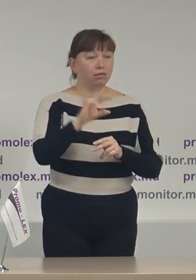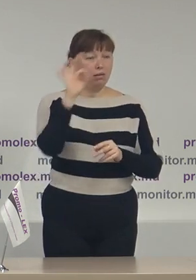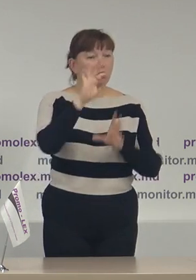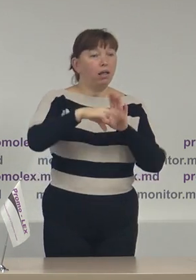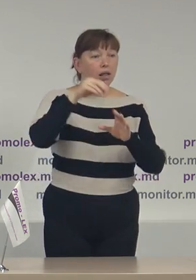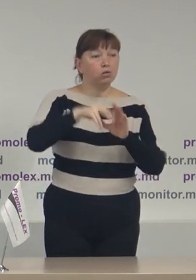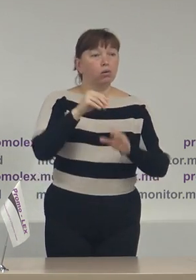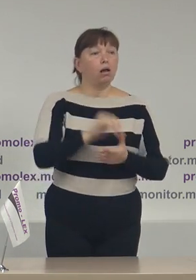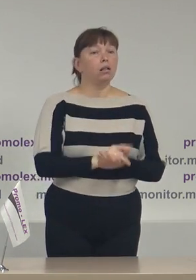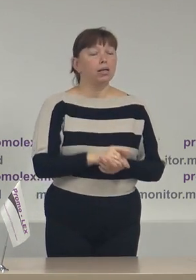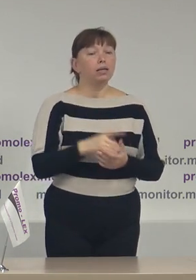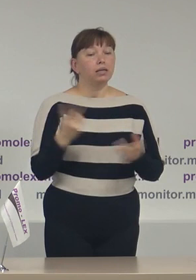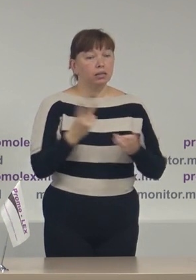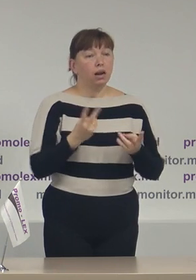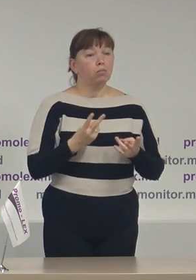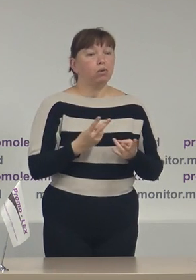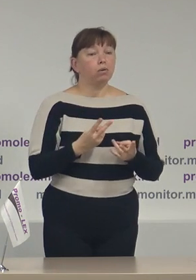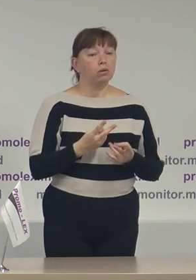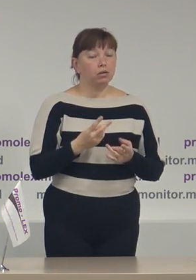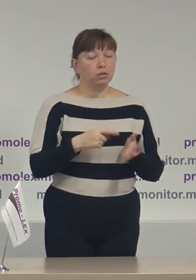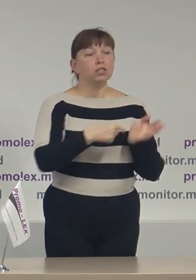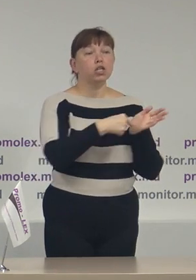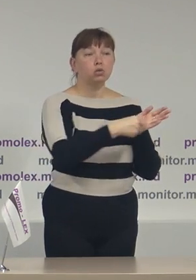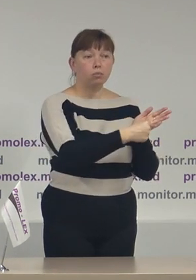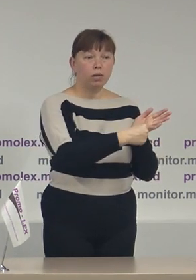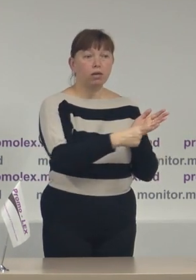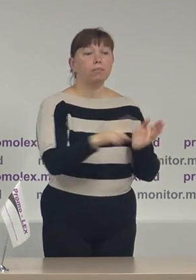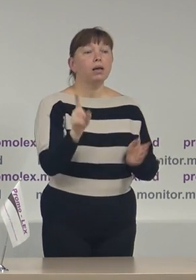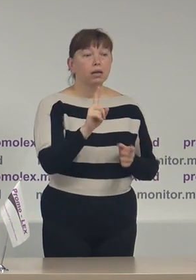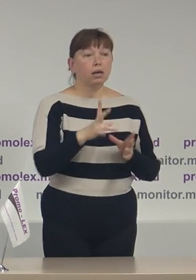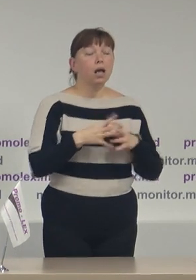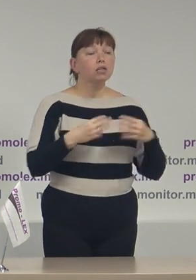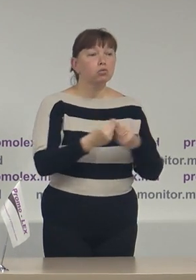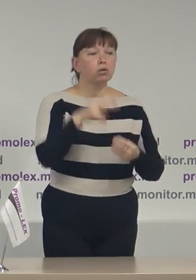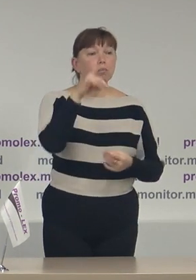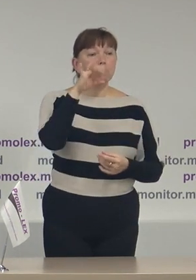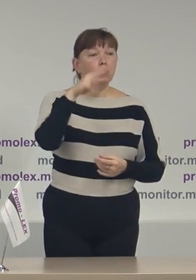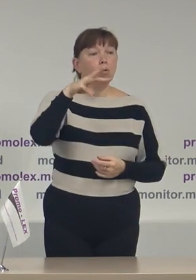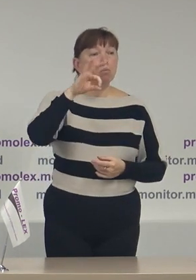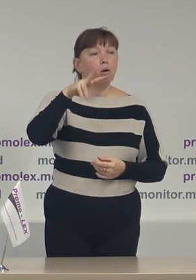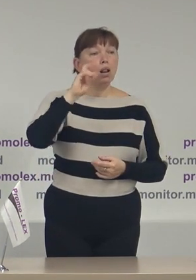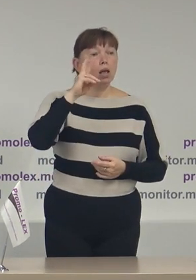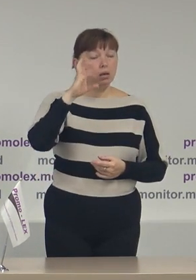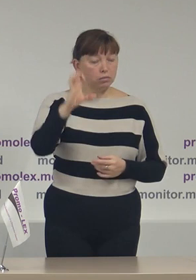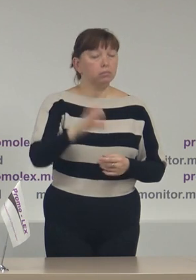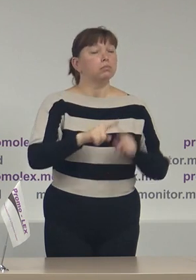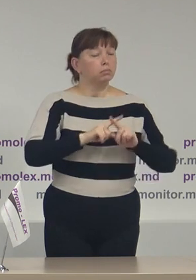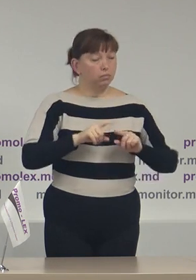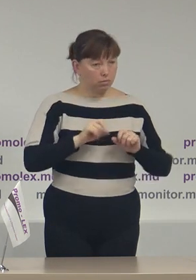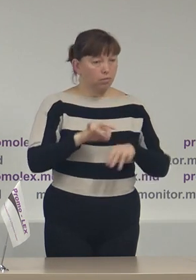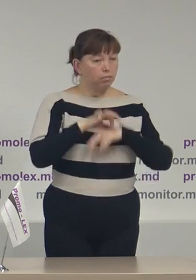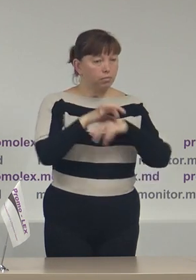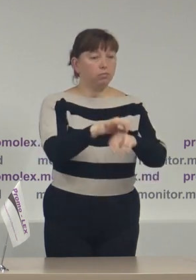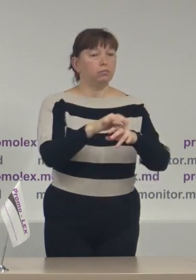trebuie să subliniem faptul că inclusiv Asociația Promolex desfășoară campanie